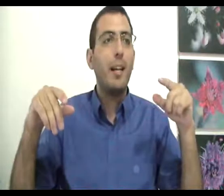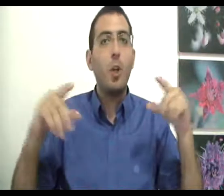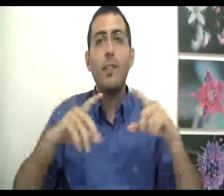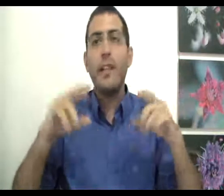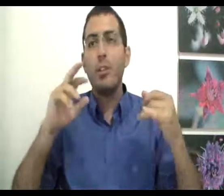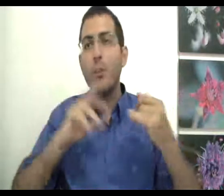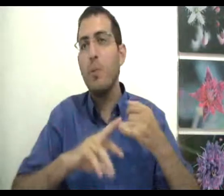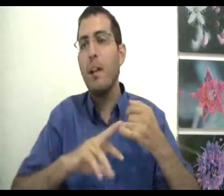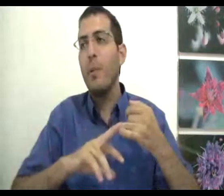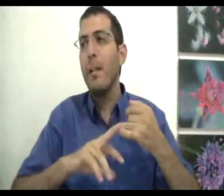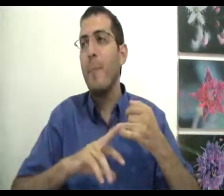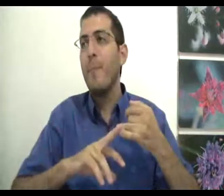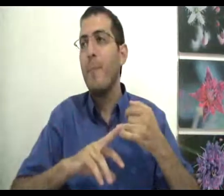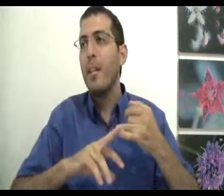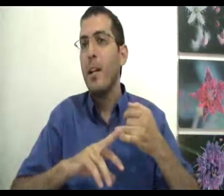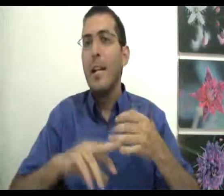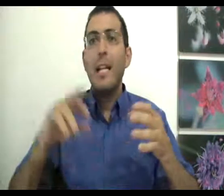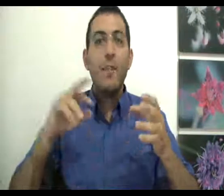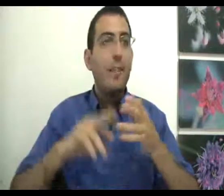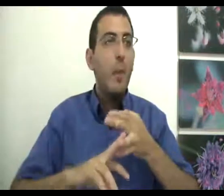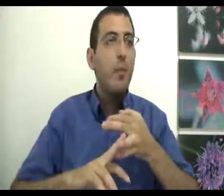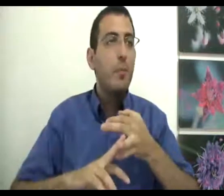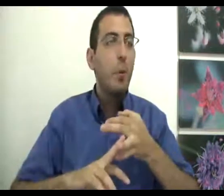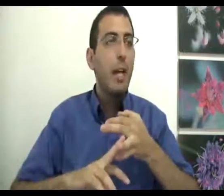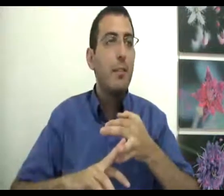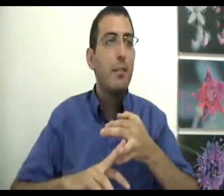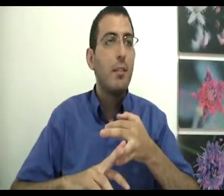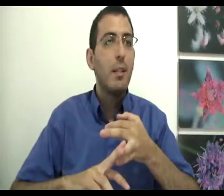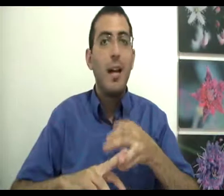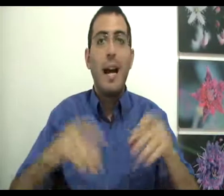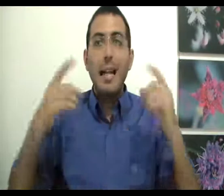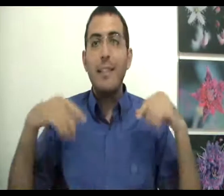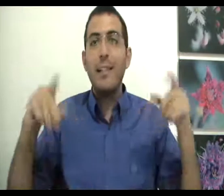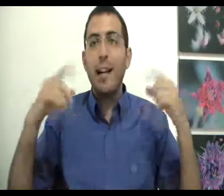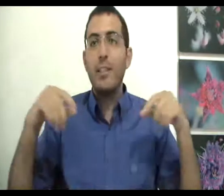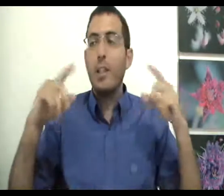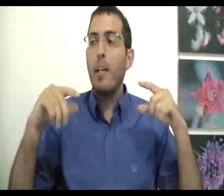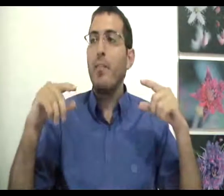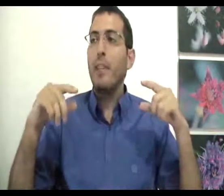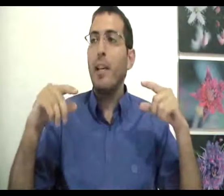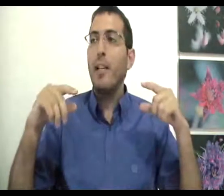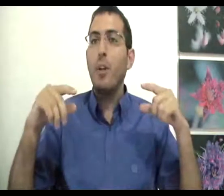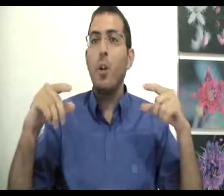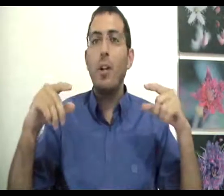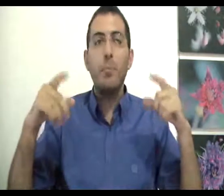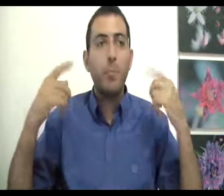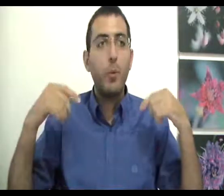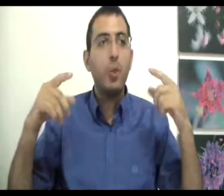לא להתעקש על שום דבר בעולם, לוותר באופן מוחלט, עד כדי כך כשאני אומר לוותר לא פירושות